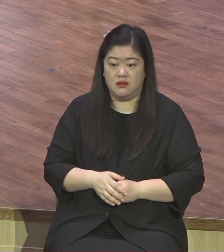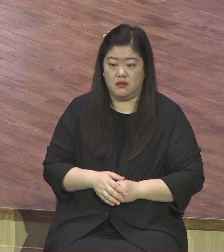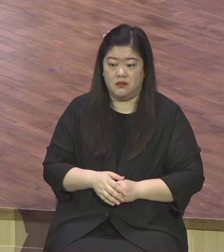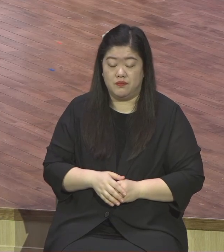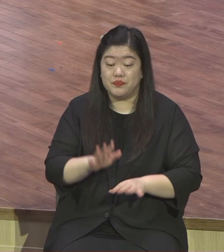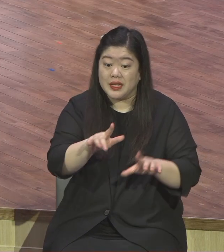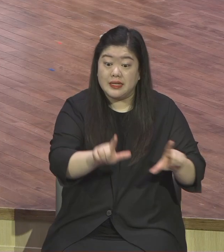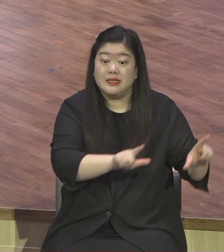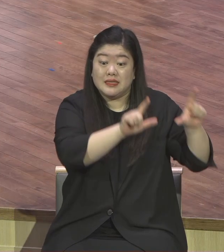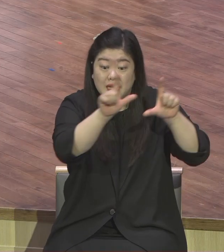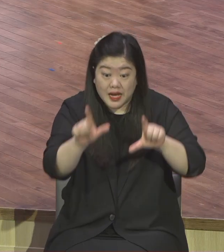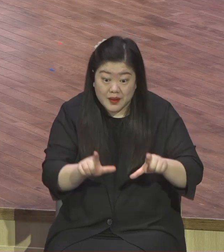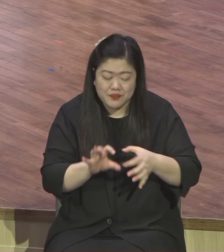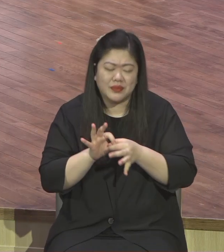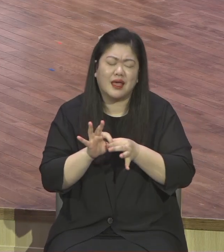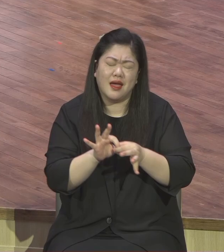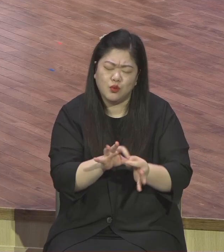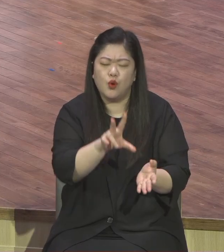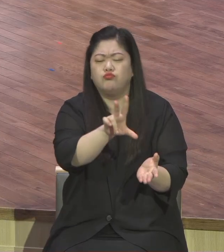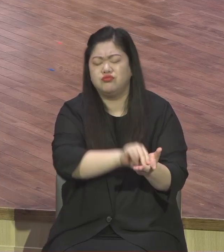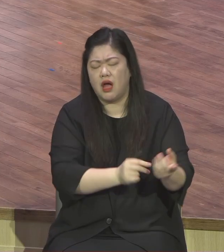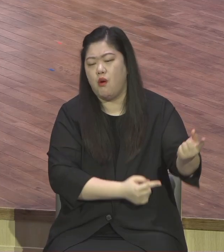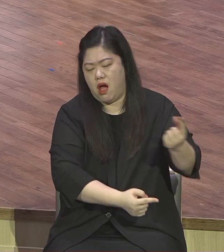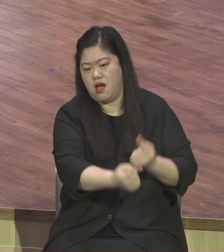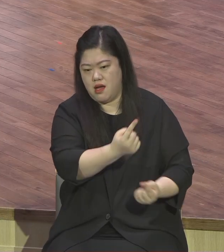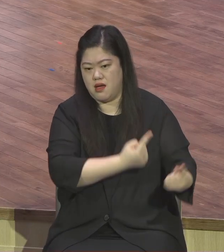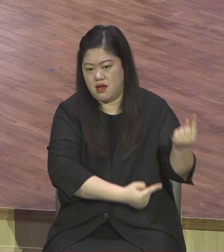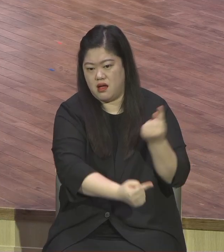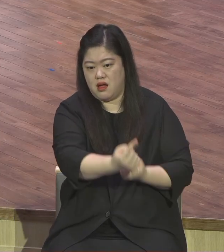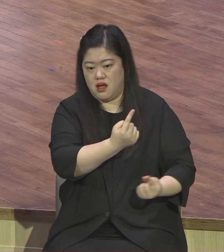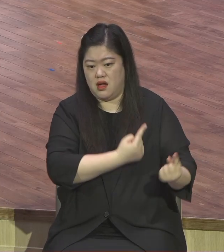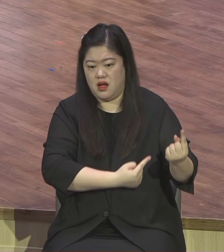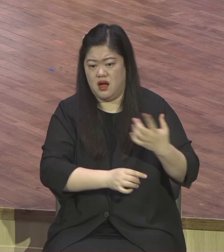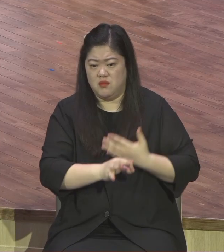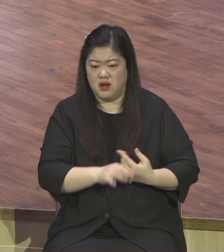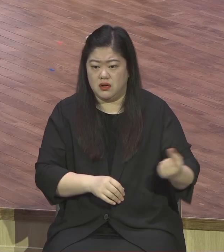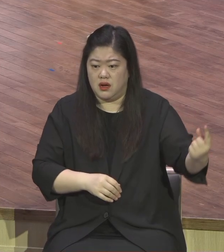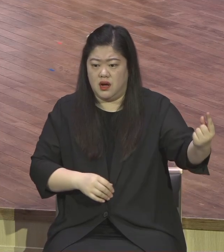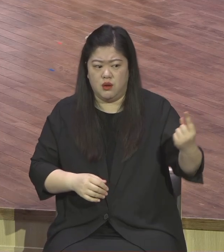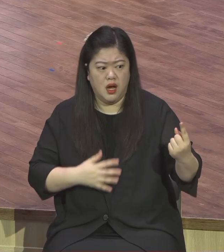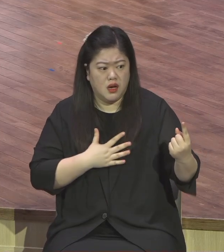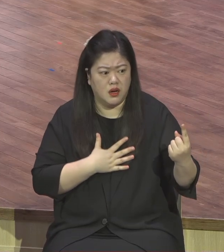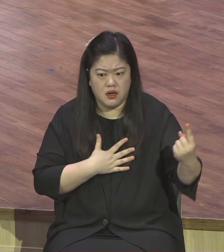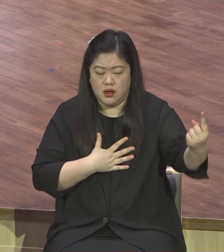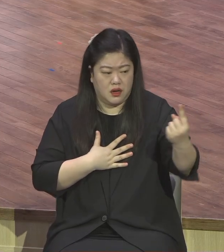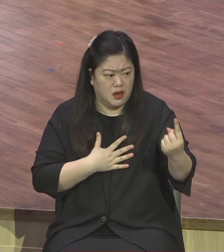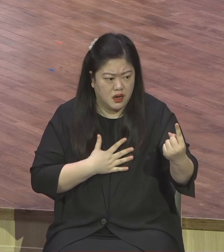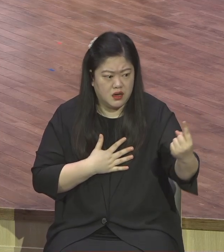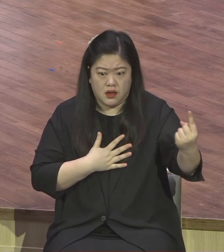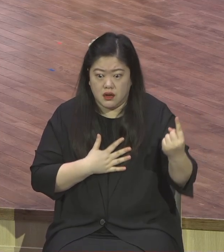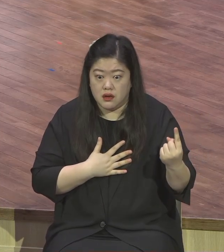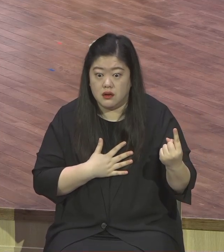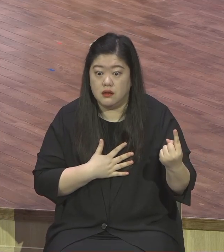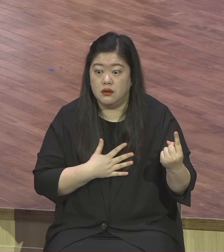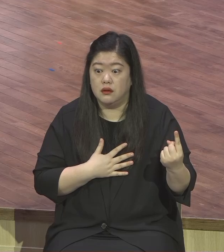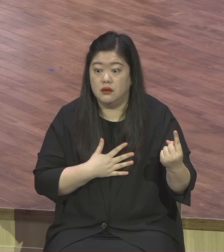염려는 끊임없이 파도처럼 그렇게 우리 앞에 닥쳐옵니다. 문제사건은 계속 와요. 그래서